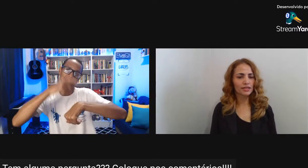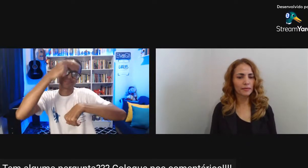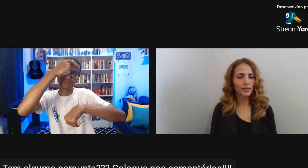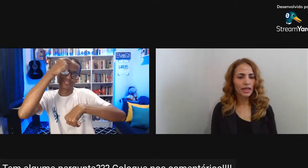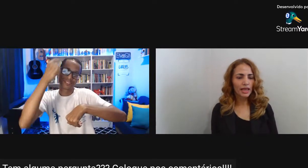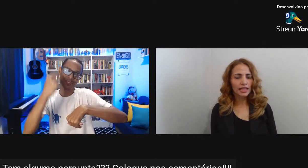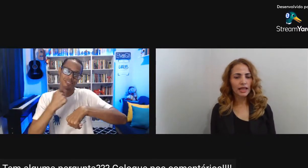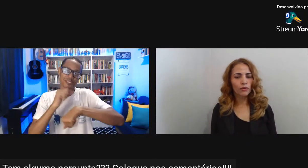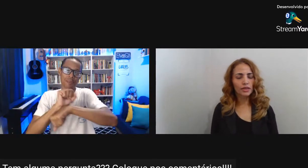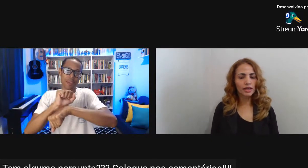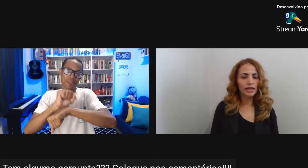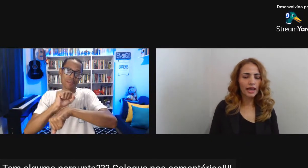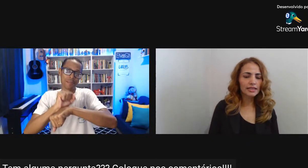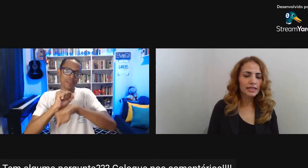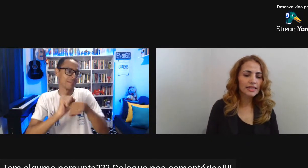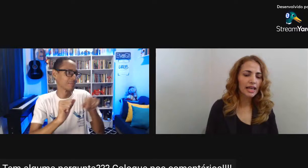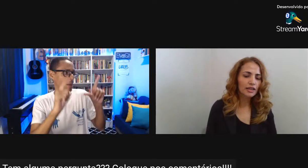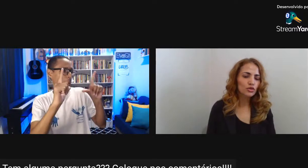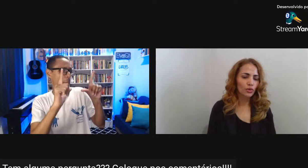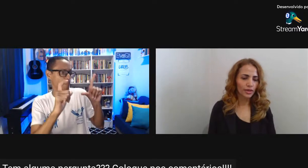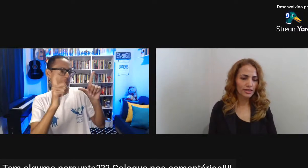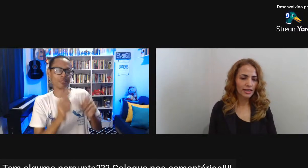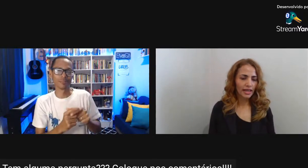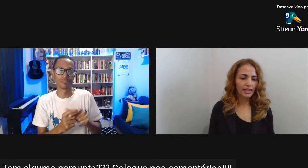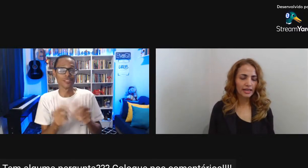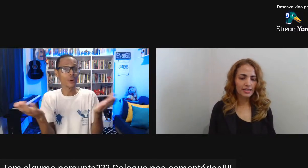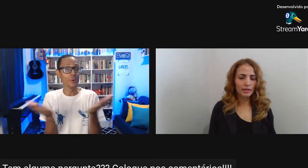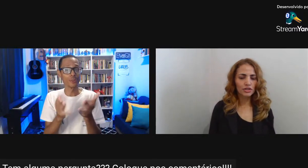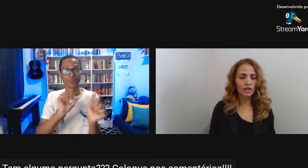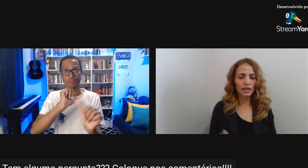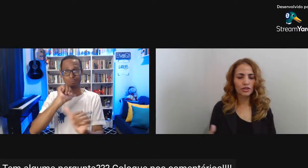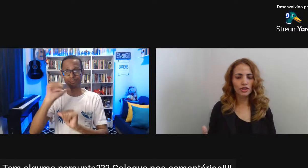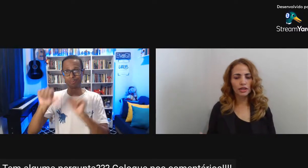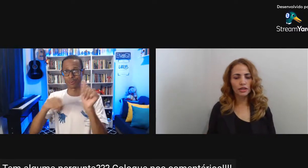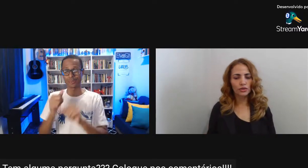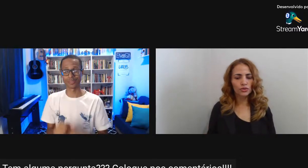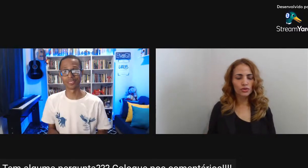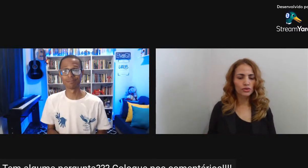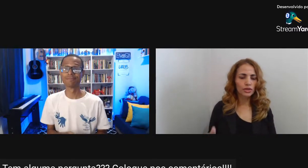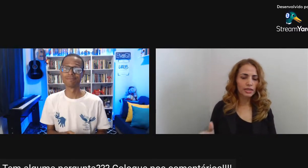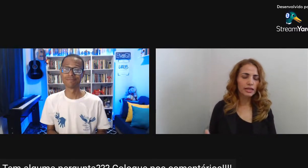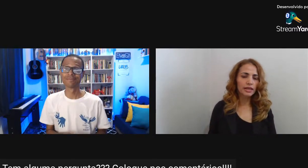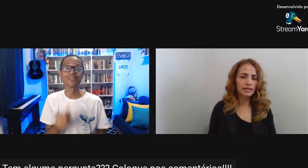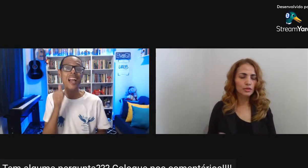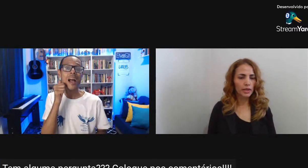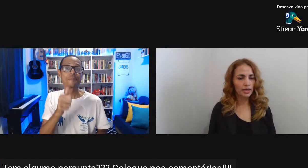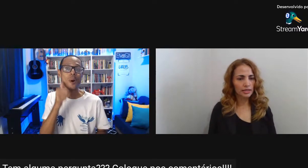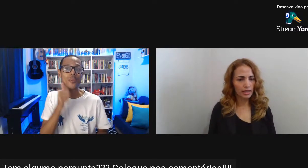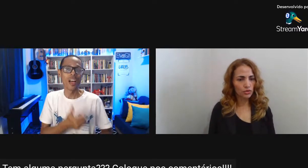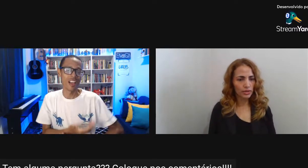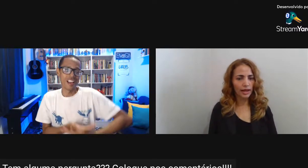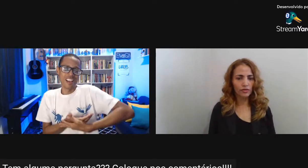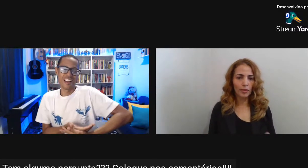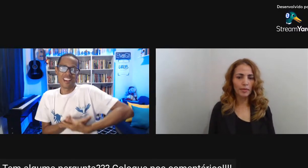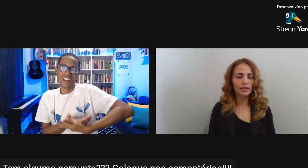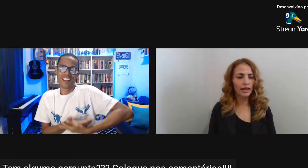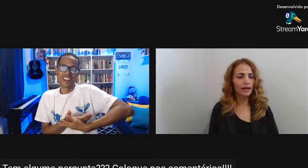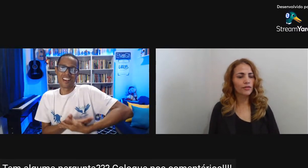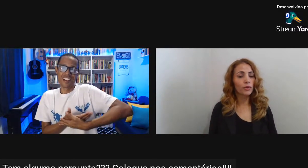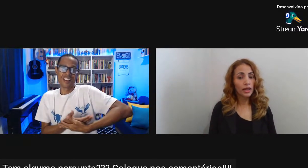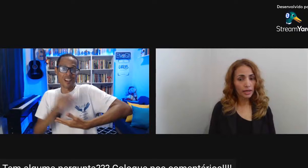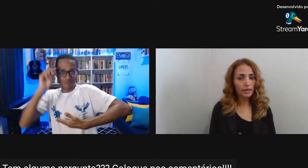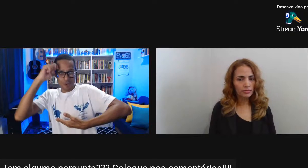escravista Então que essas relações Entre as amas de leite E as crianças brancas Que elas cuidavam